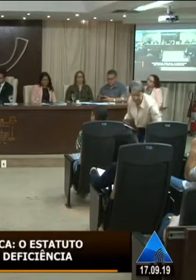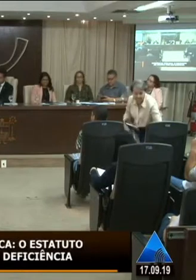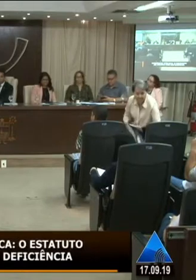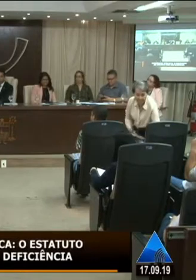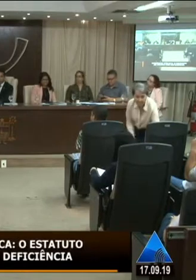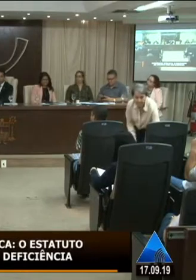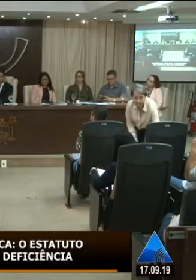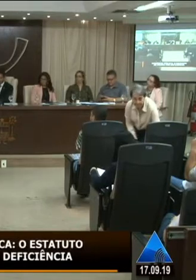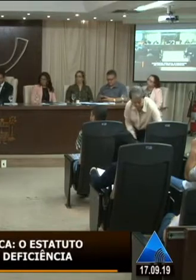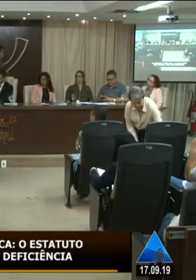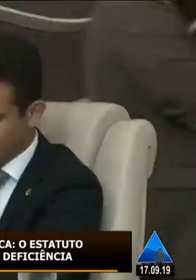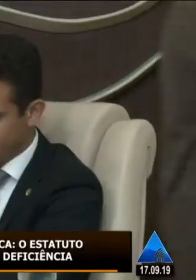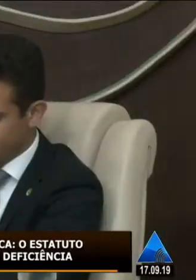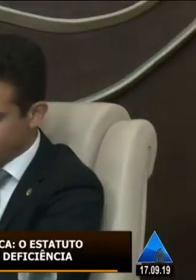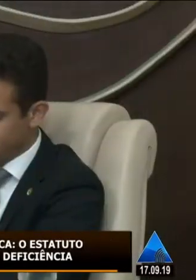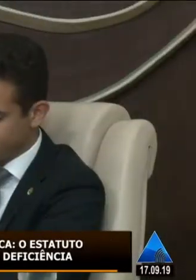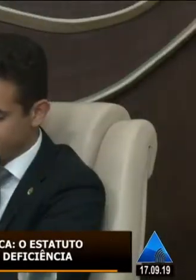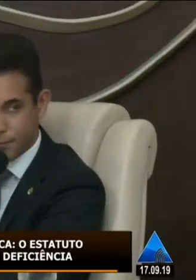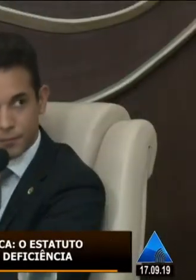também irá fazer a sua fala